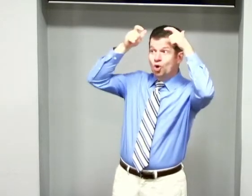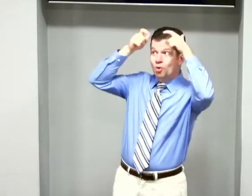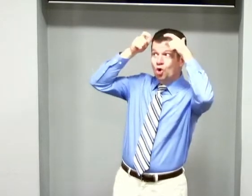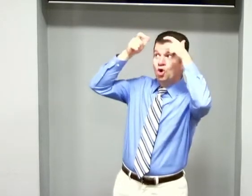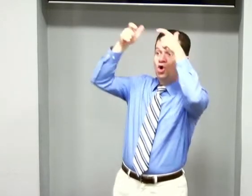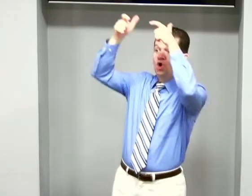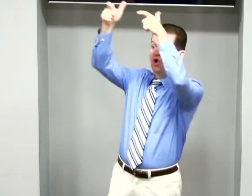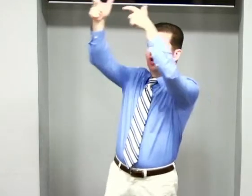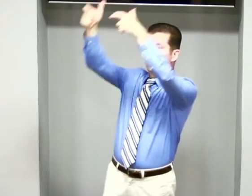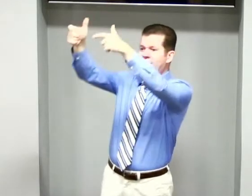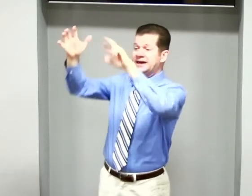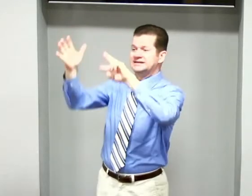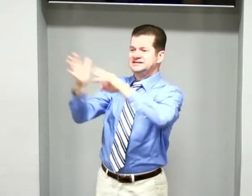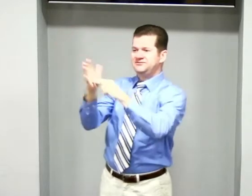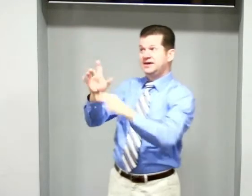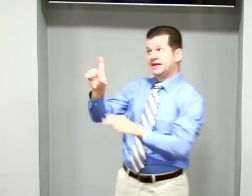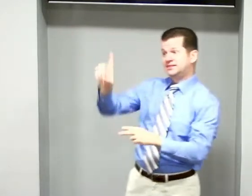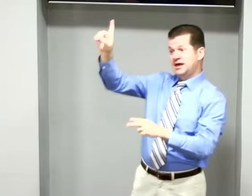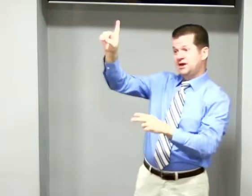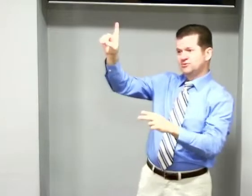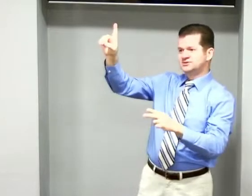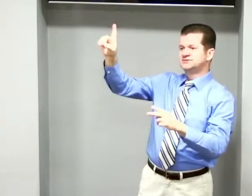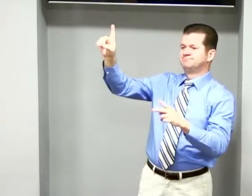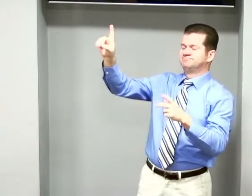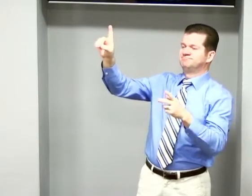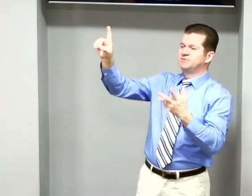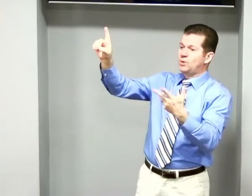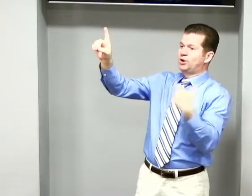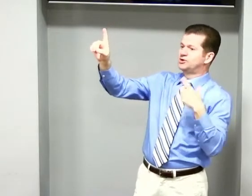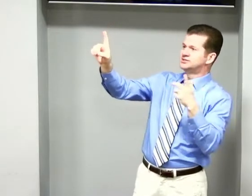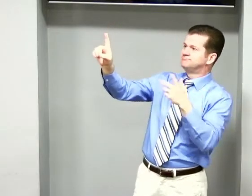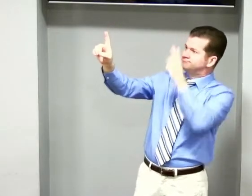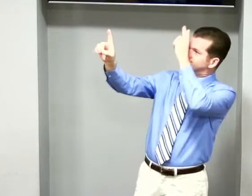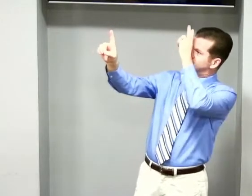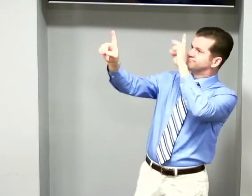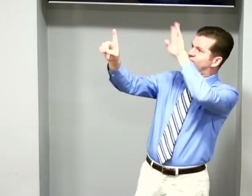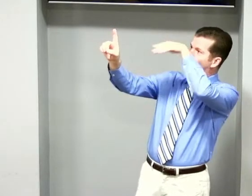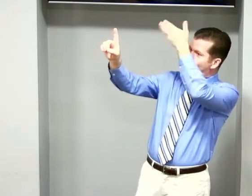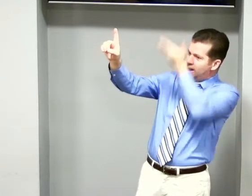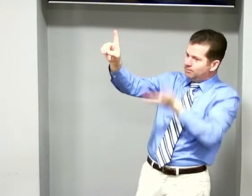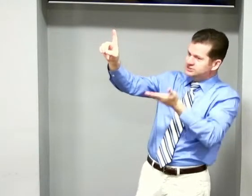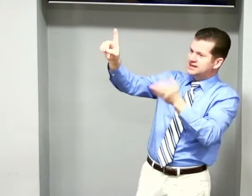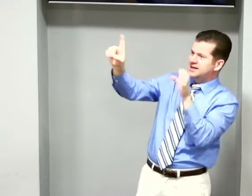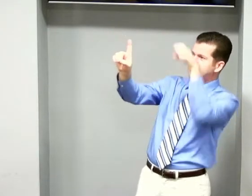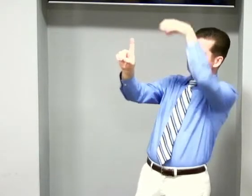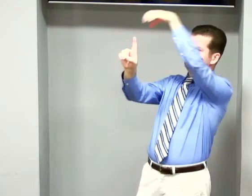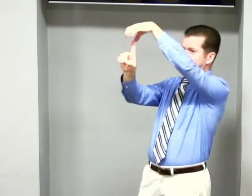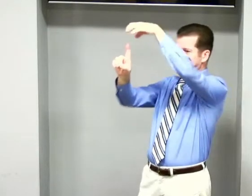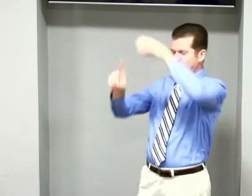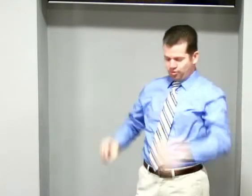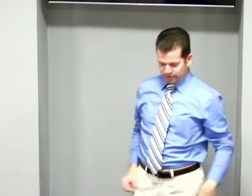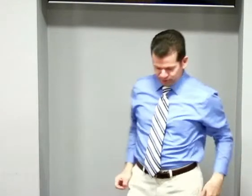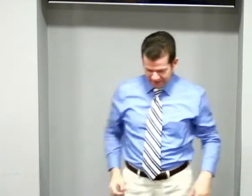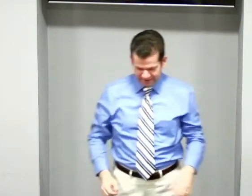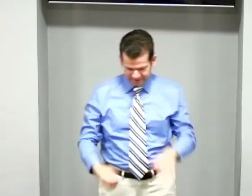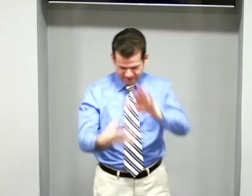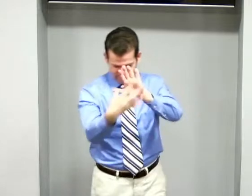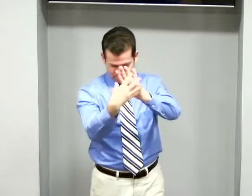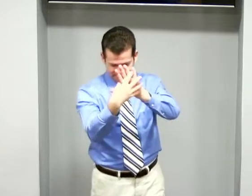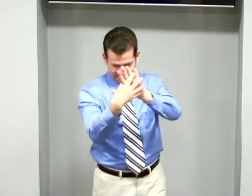Isso, Oroai significa Deus, igual nós honramos dele, por lá no coelho. Vamos cantar?